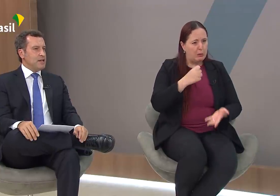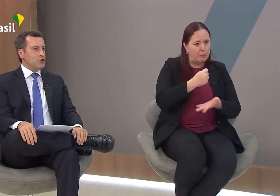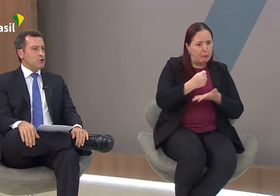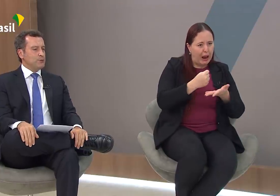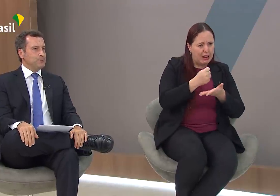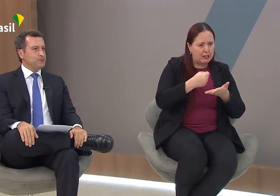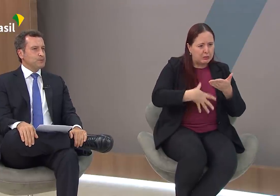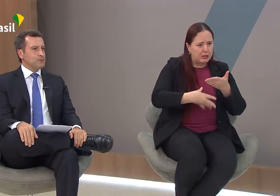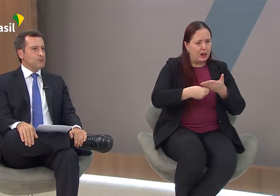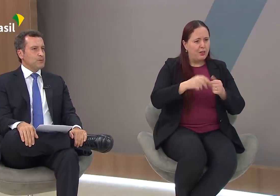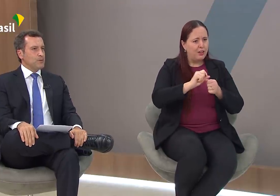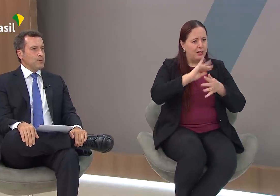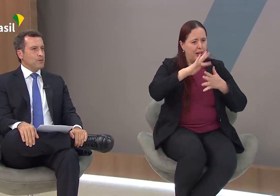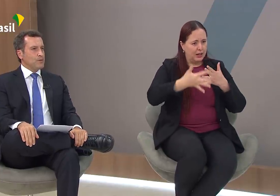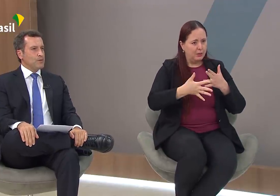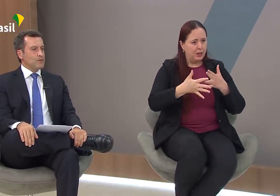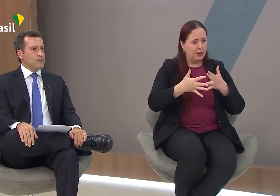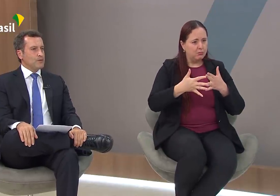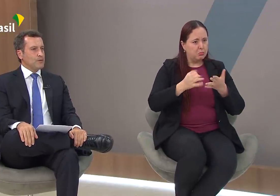É isso?